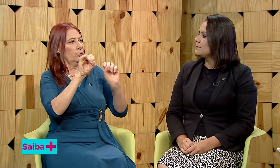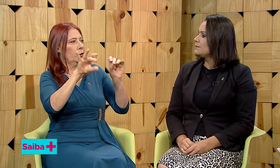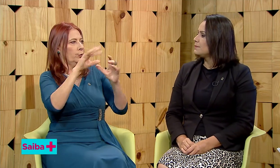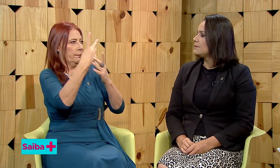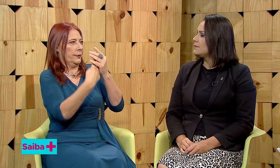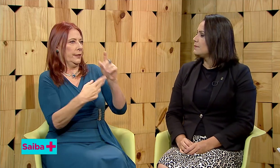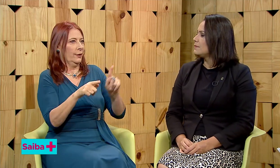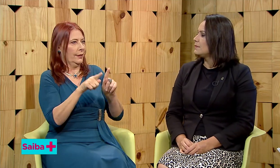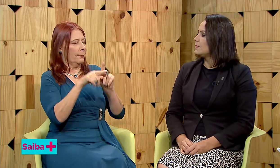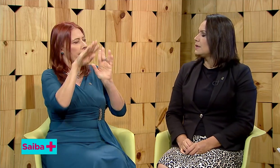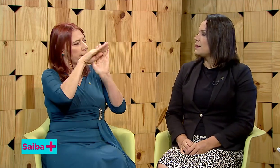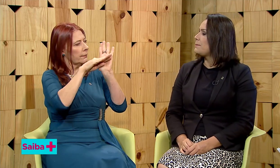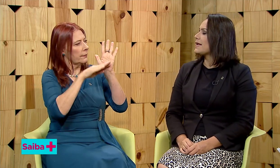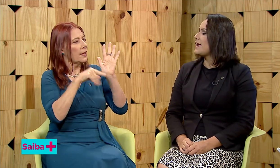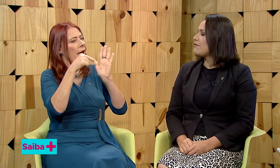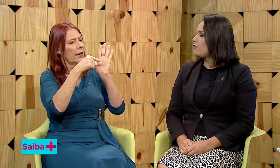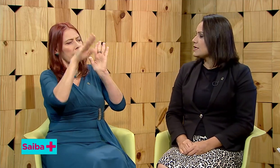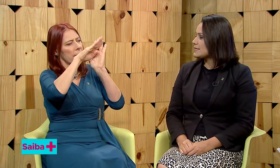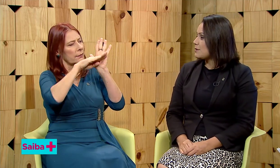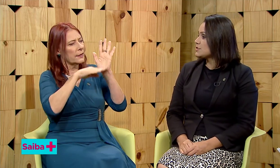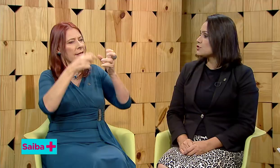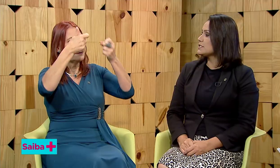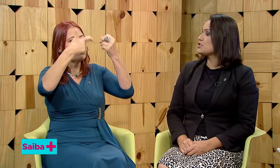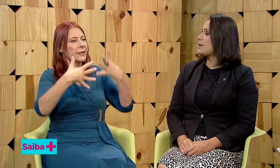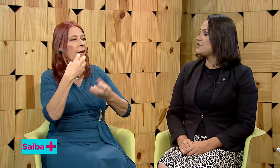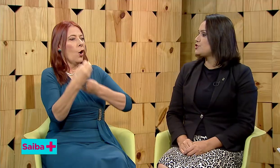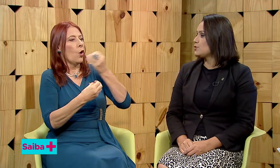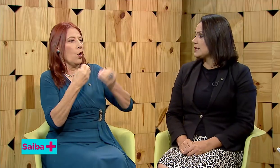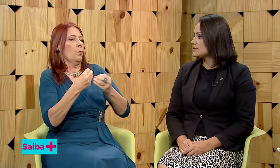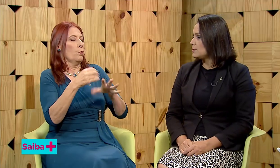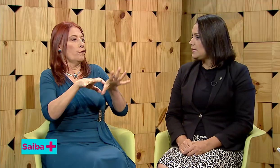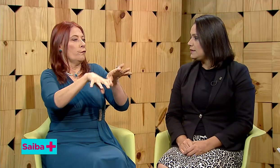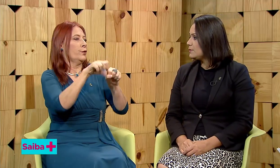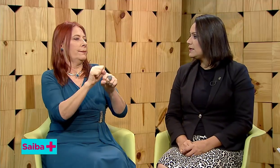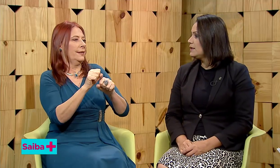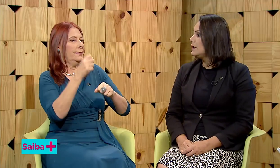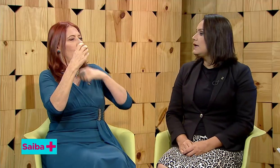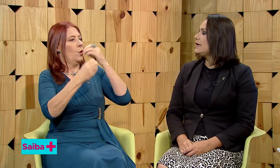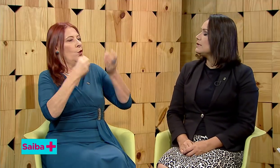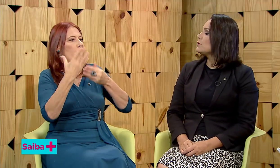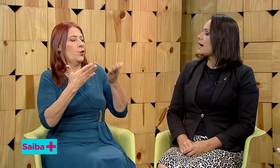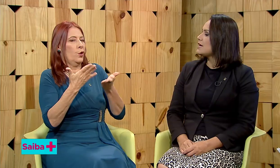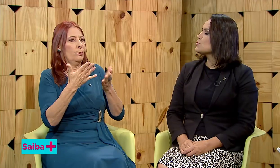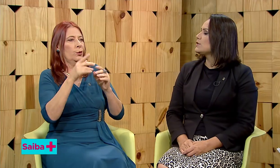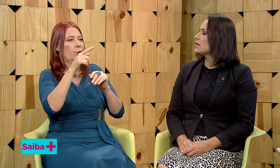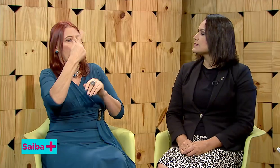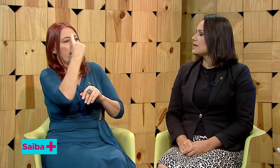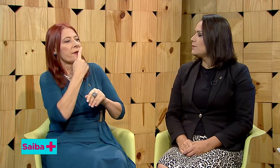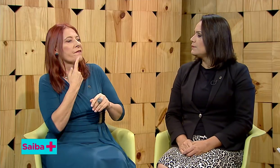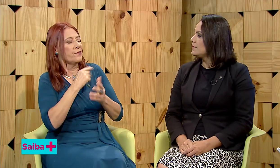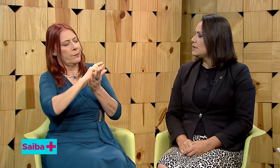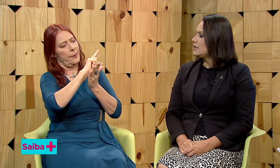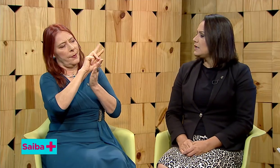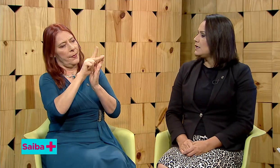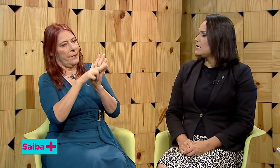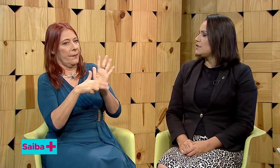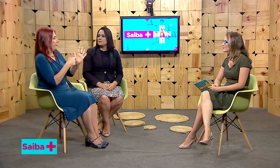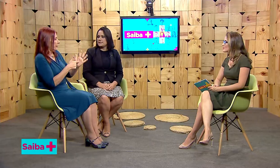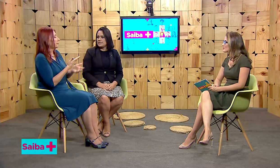para reforçarmos as nossas bases de educação bilíngue e, no caso, a educação especial.